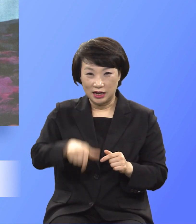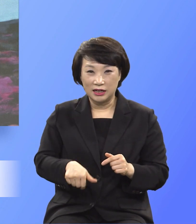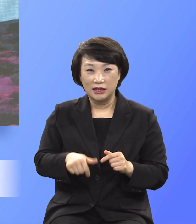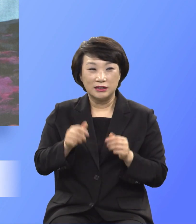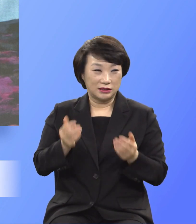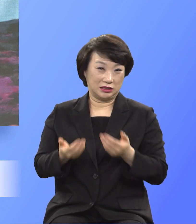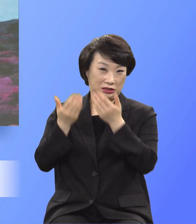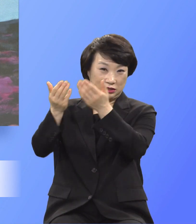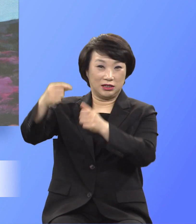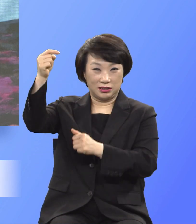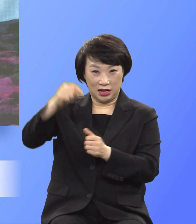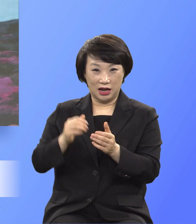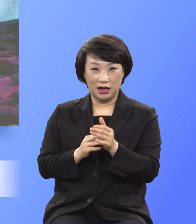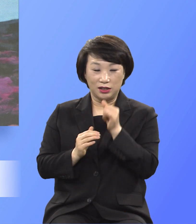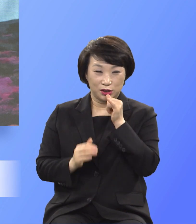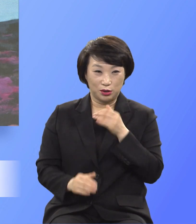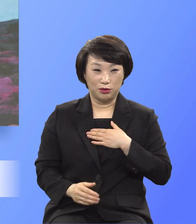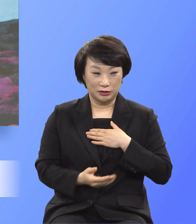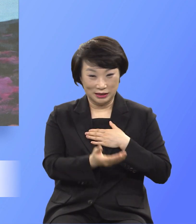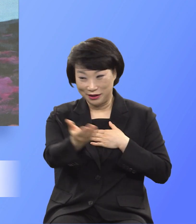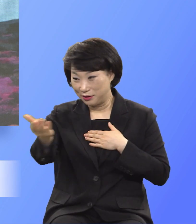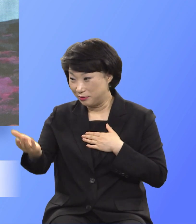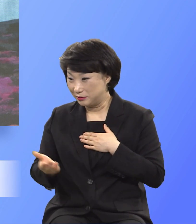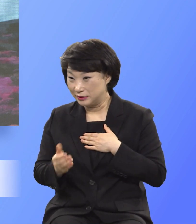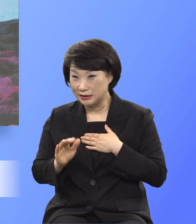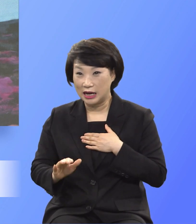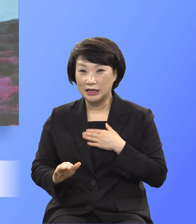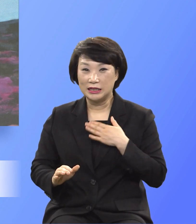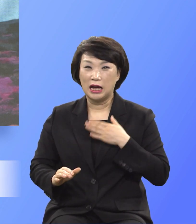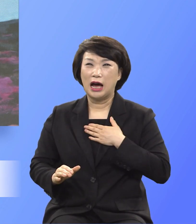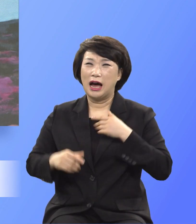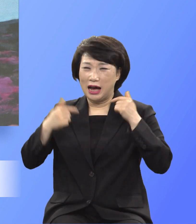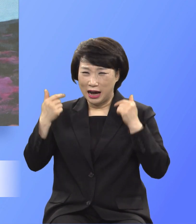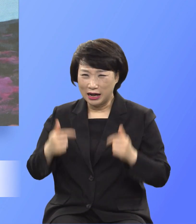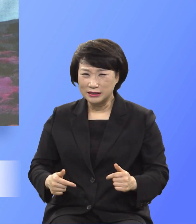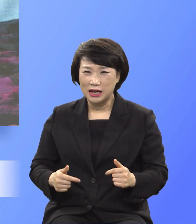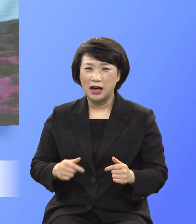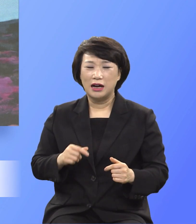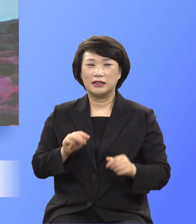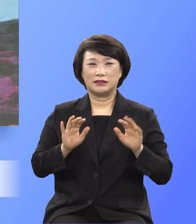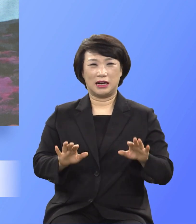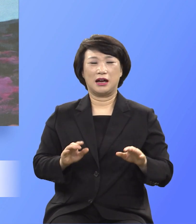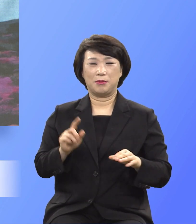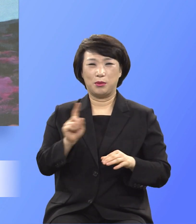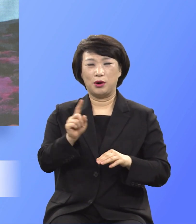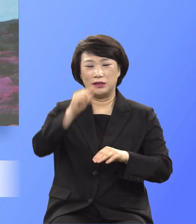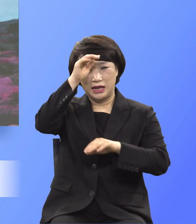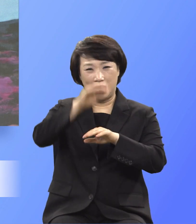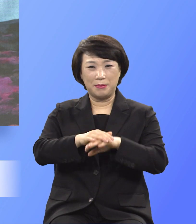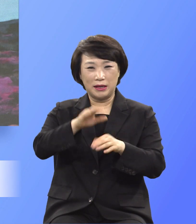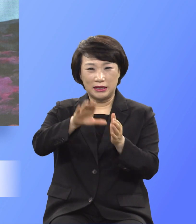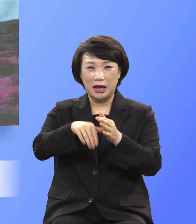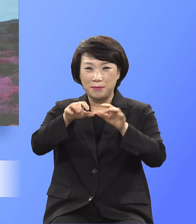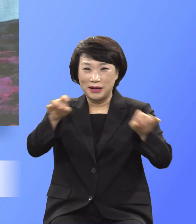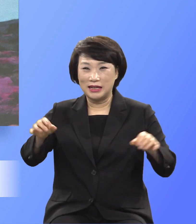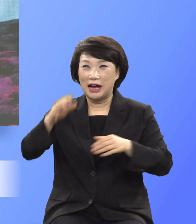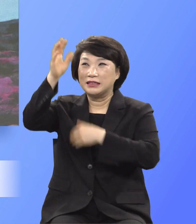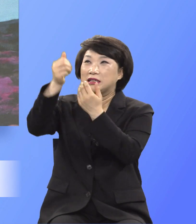여러분과 나는 내가 항상 무엇보다도 예배 시간마다 내가 하나님께 드리는